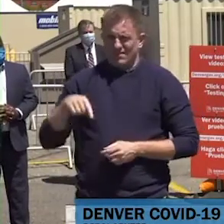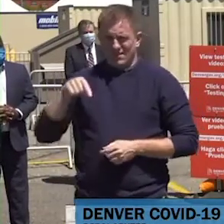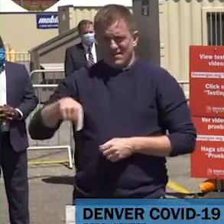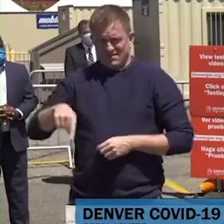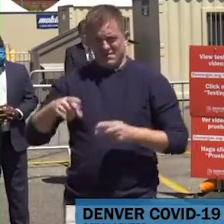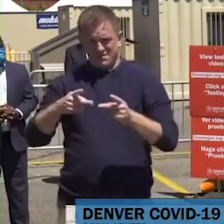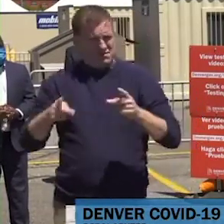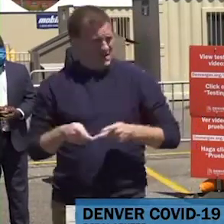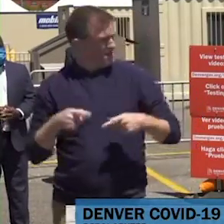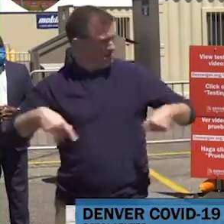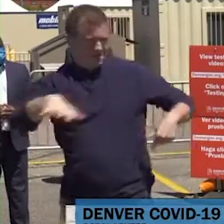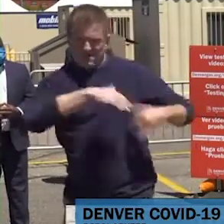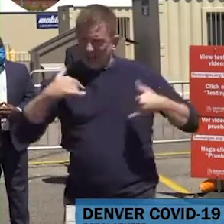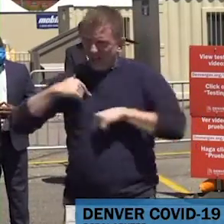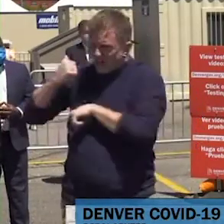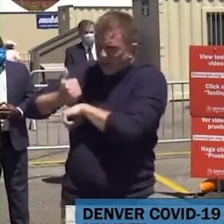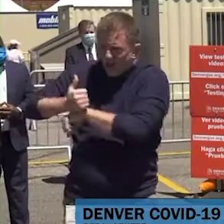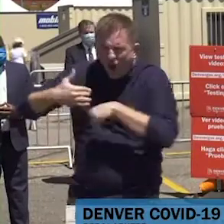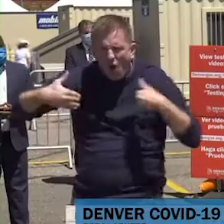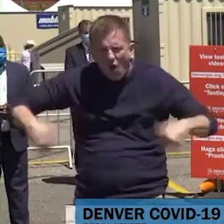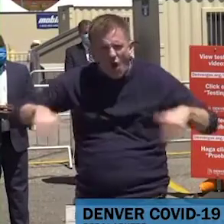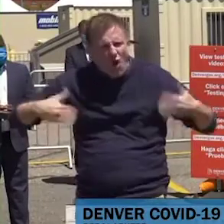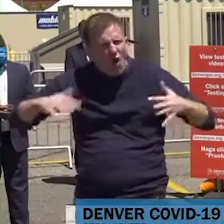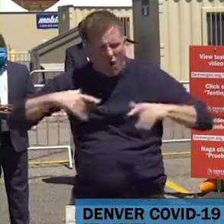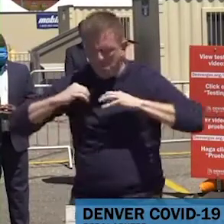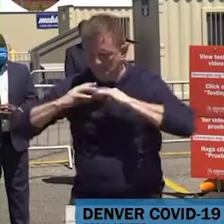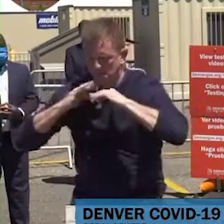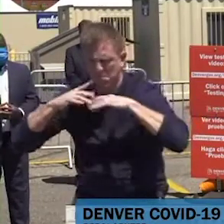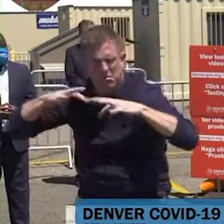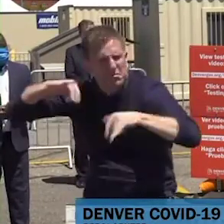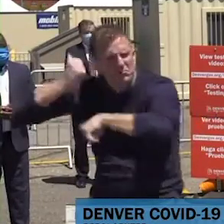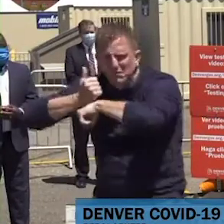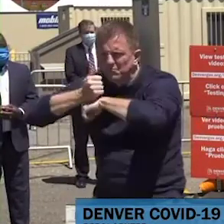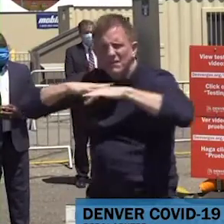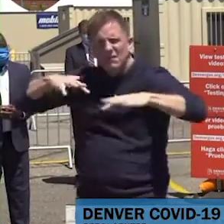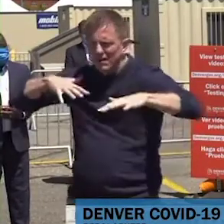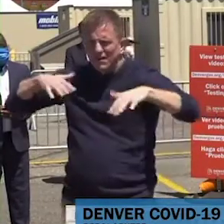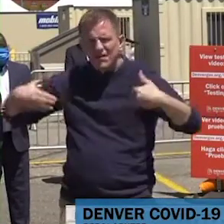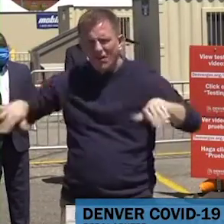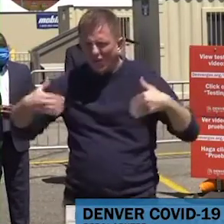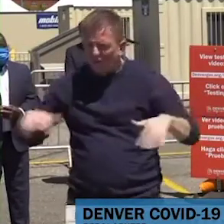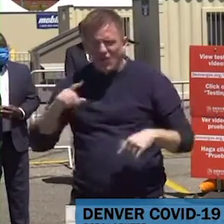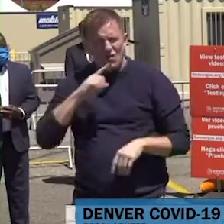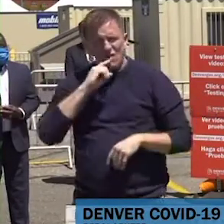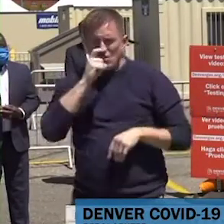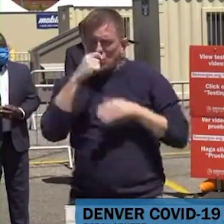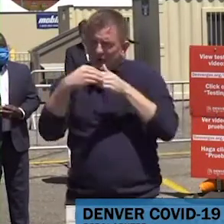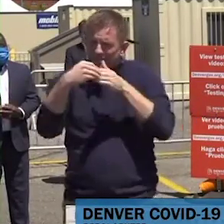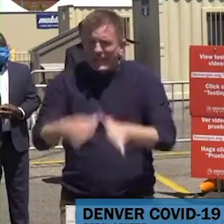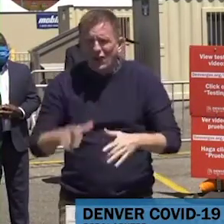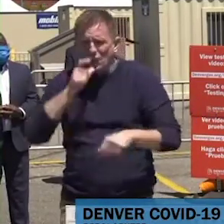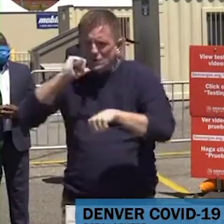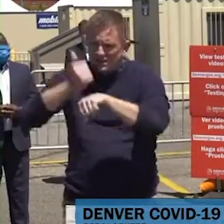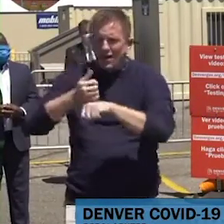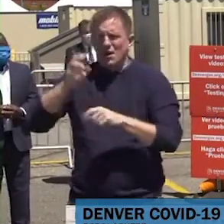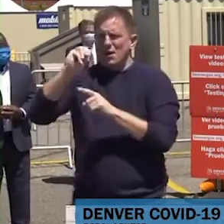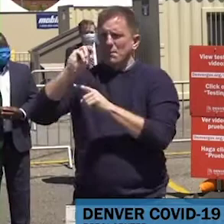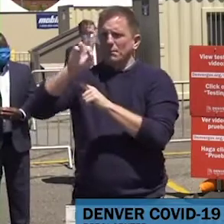tampoco tan rápido. Quien ha representado el trabajo de nuestra ciudad, tenemos al director ejecutivo de seguridad,